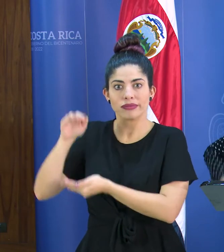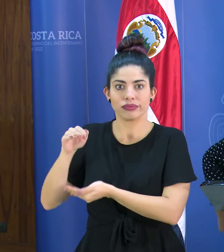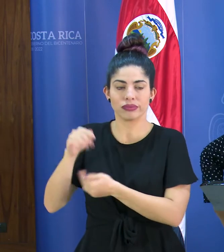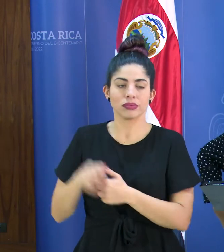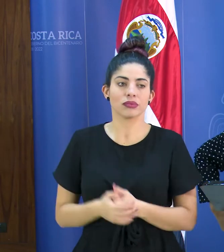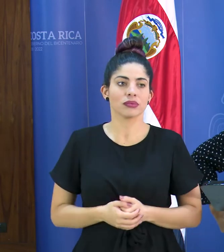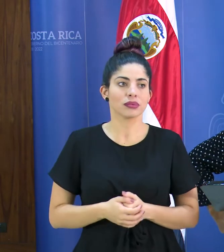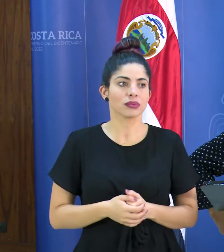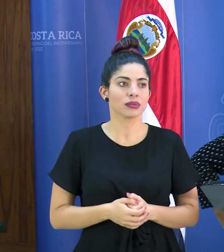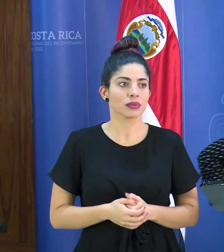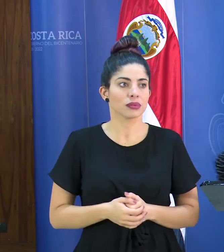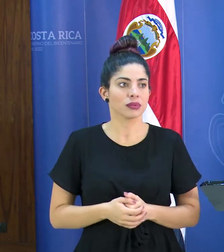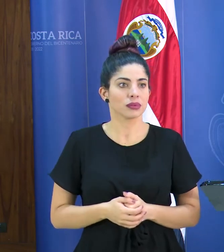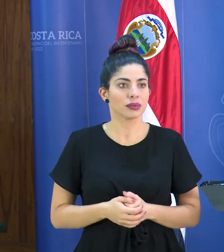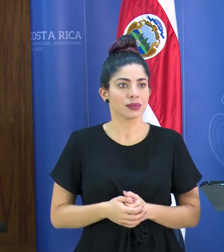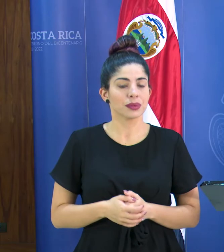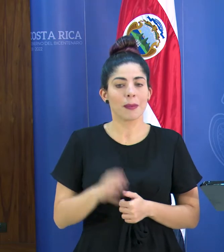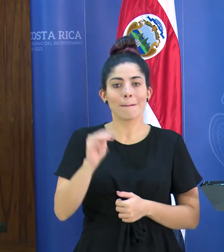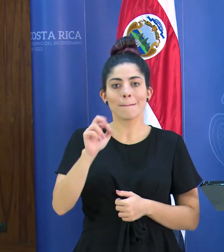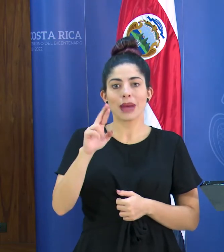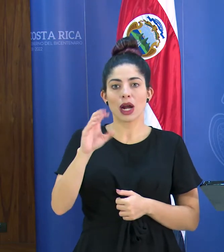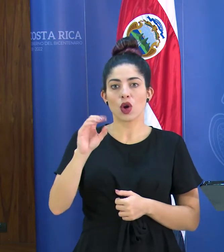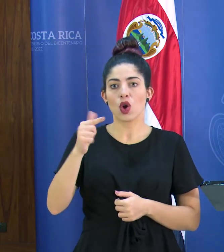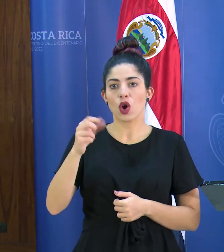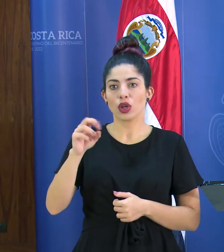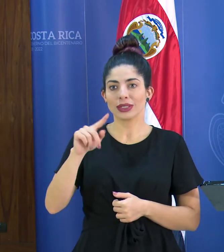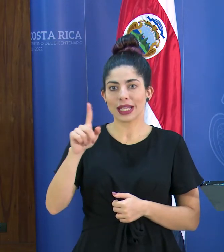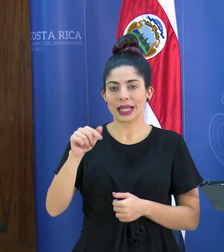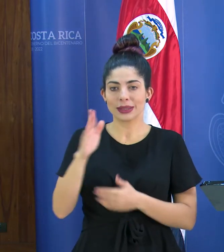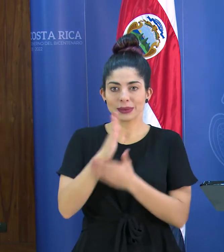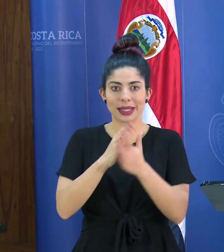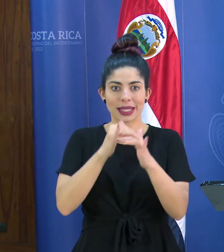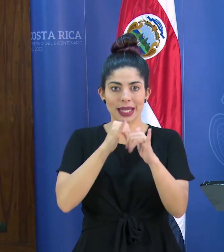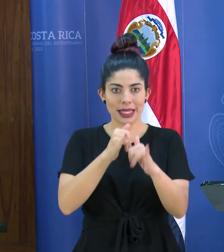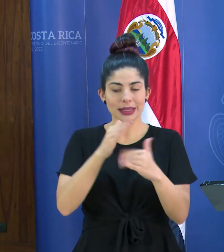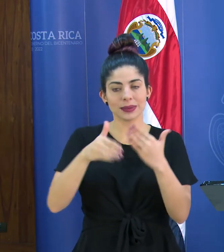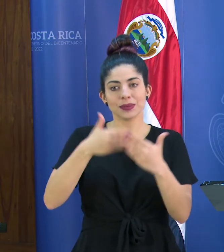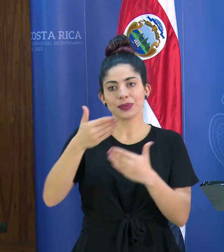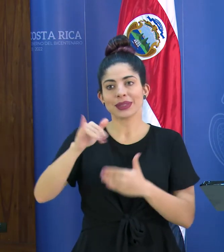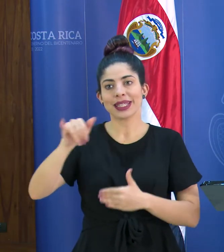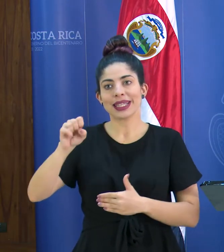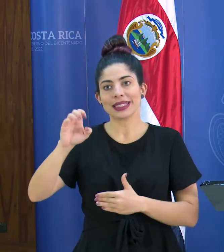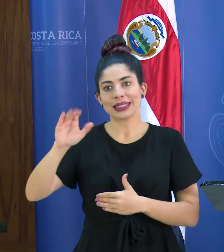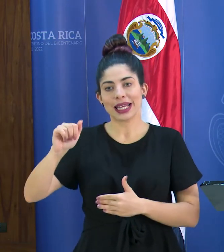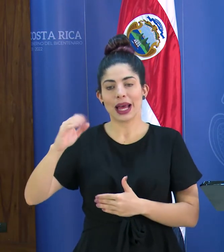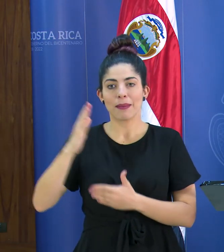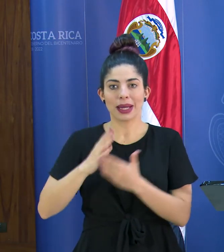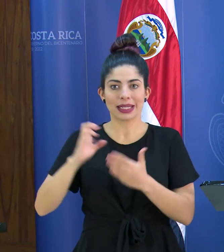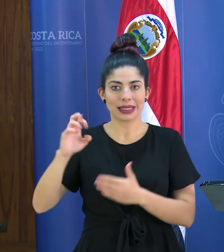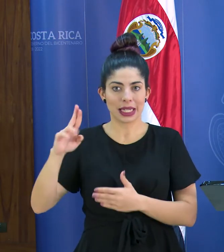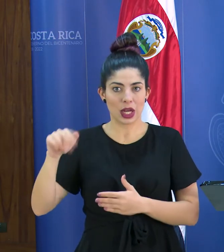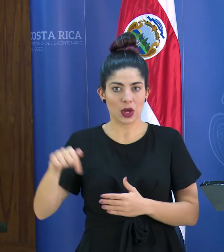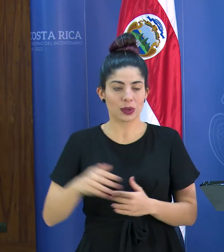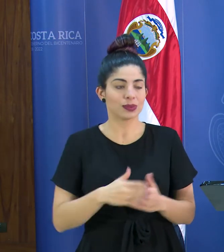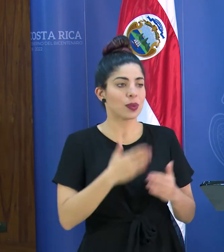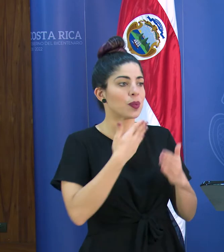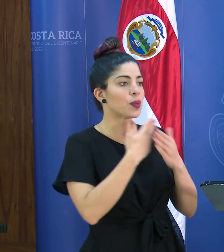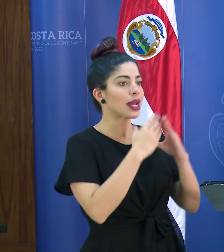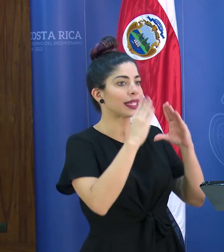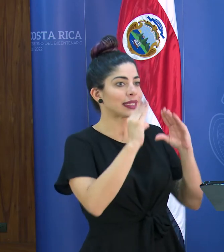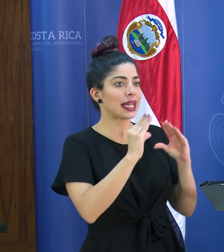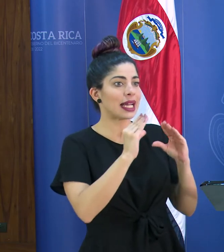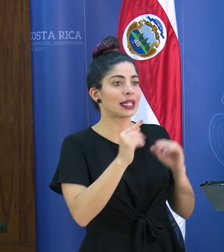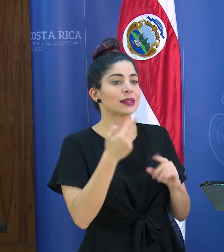servicio Marco González de Diario Extra de seguido Jessica Quezada Cerro y sus consultas Buenas tardes